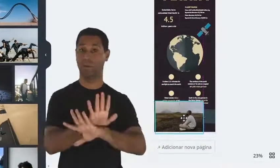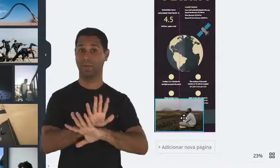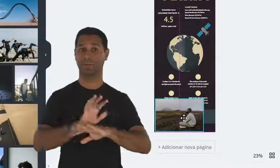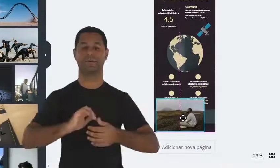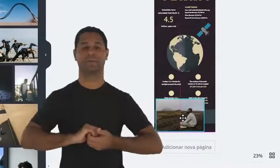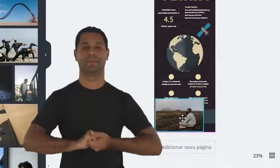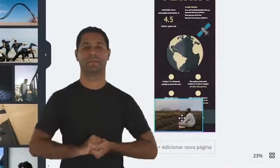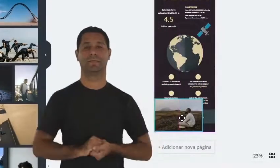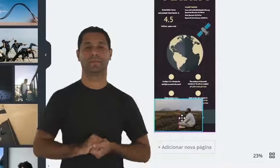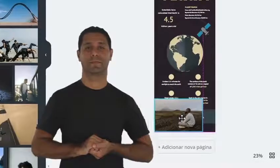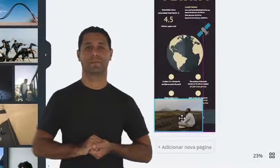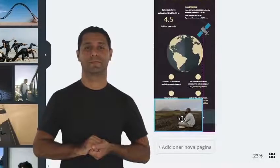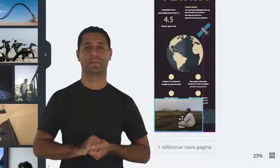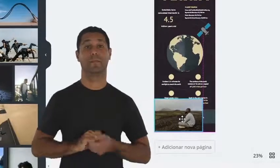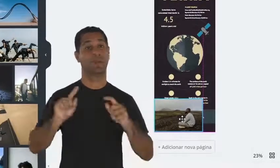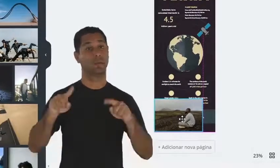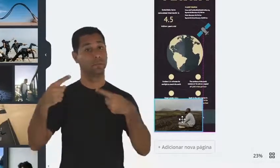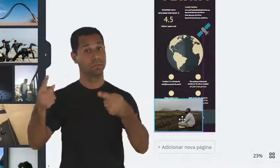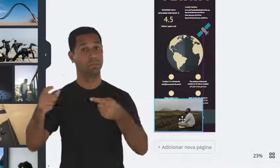Além disso,